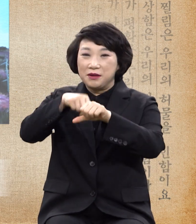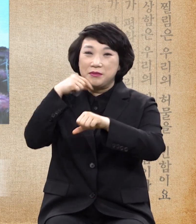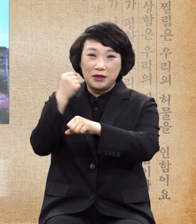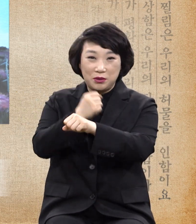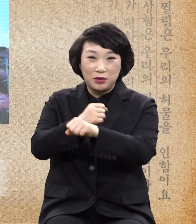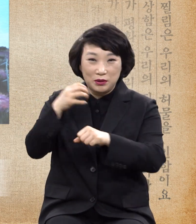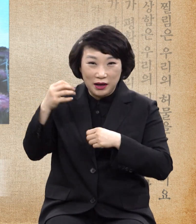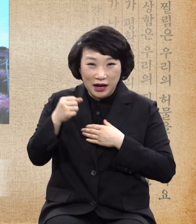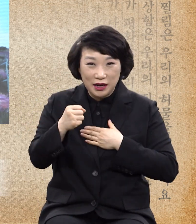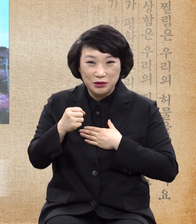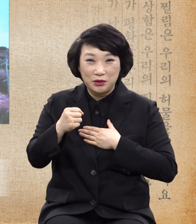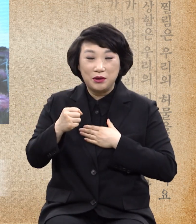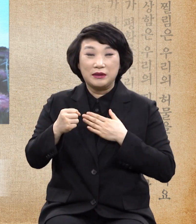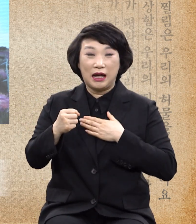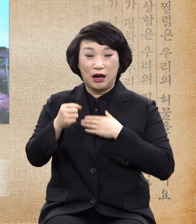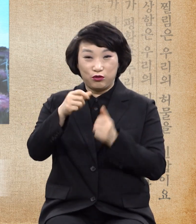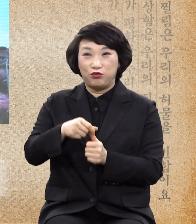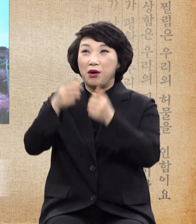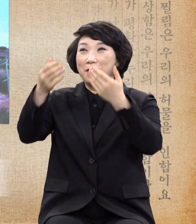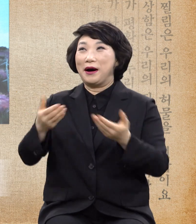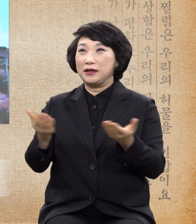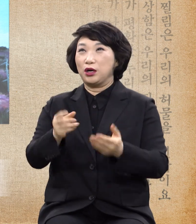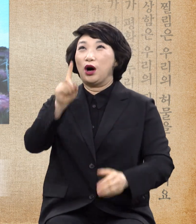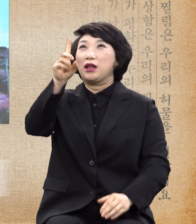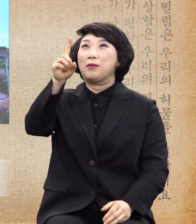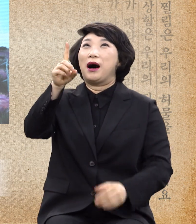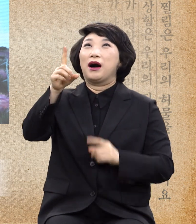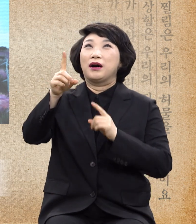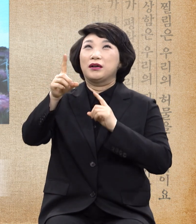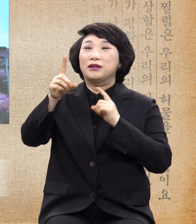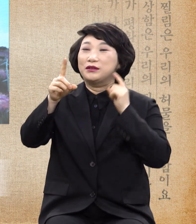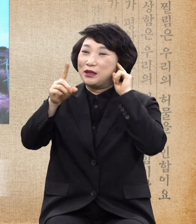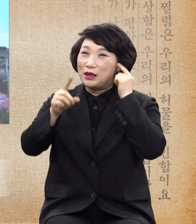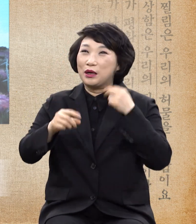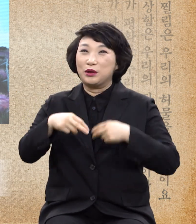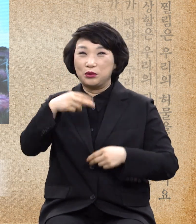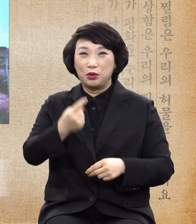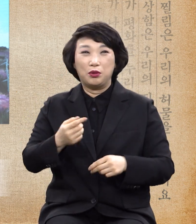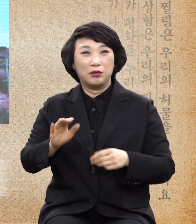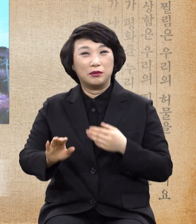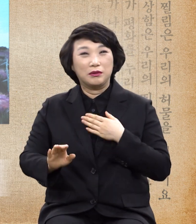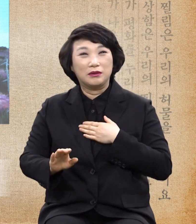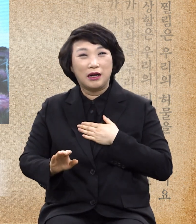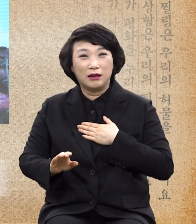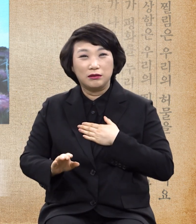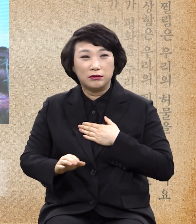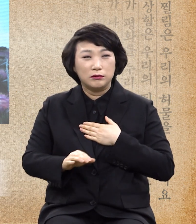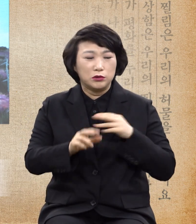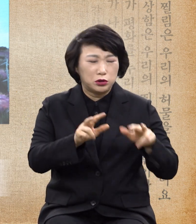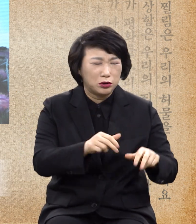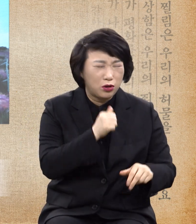구원받은 것 하나만 가져도 나는 거지라도 감사해요.